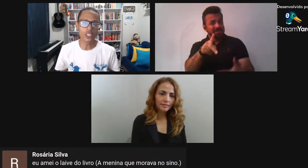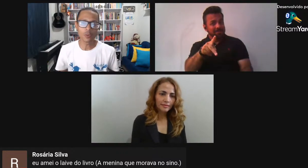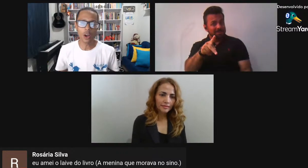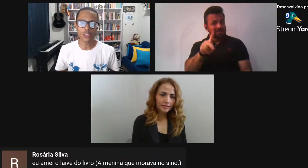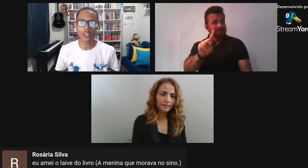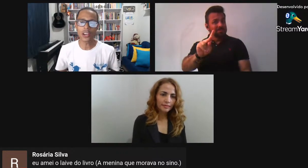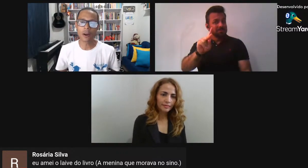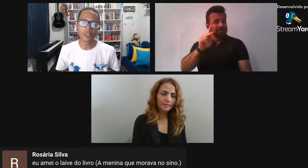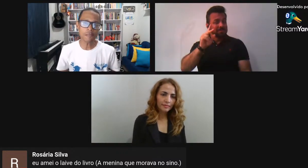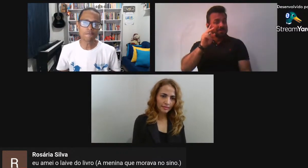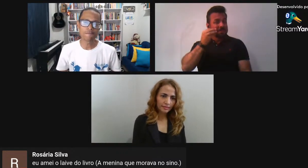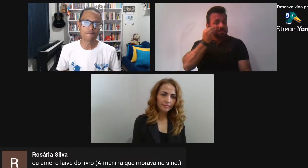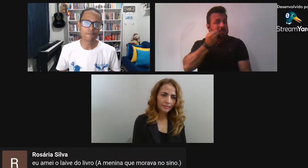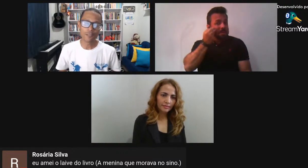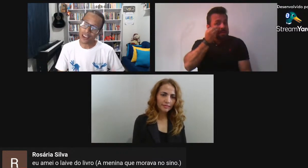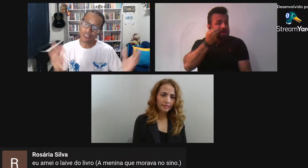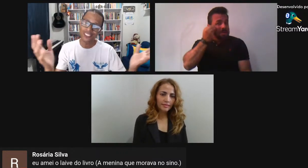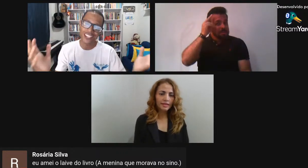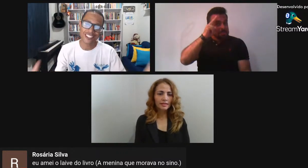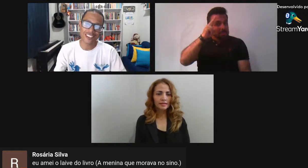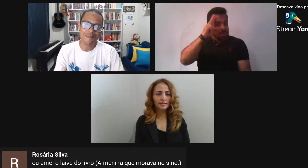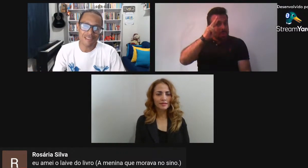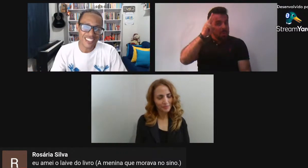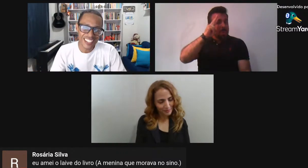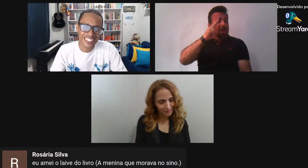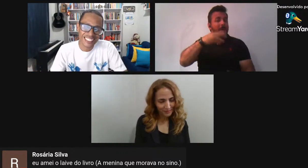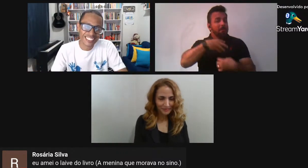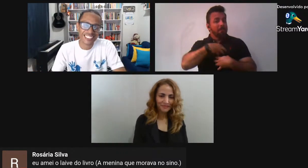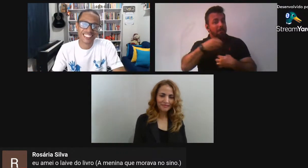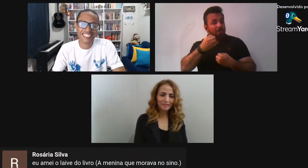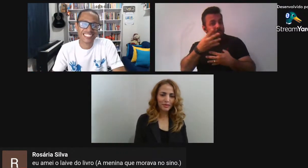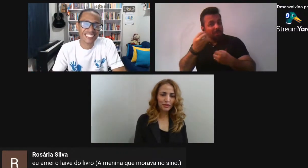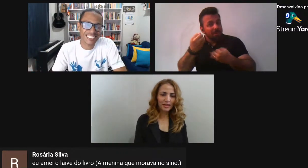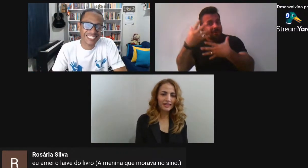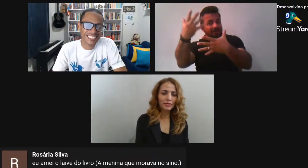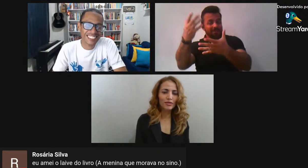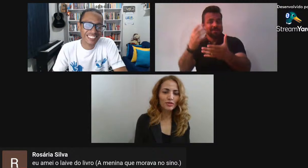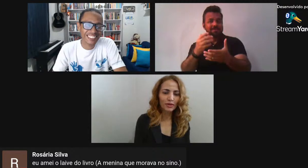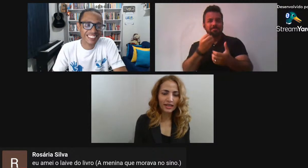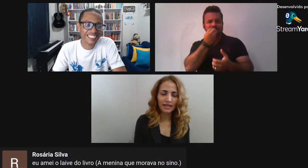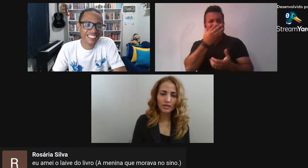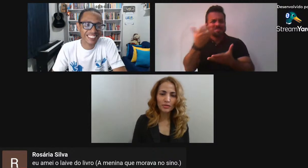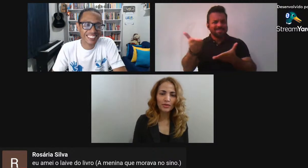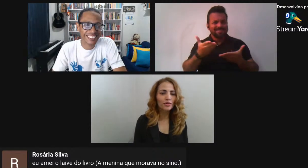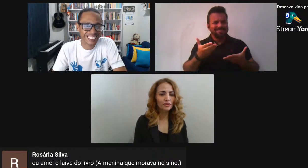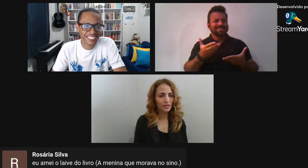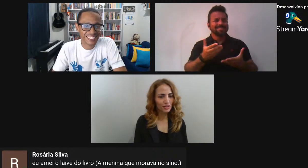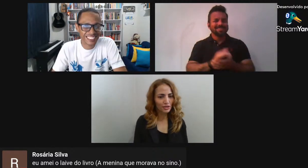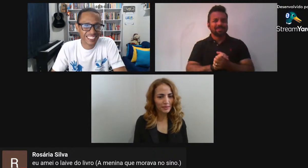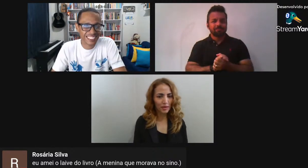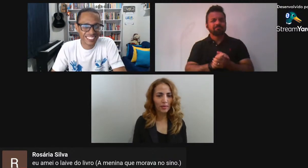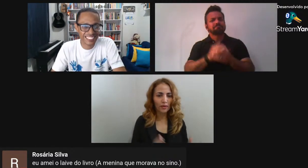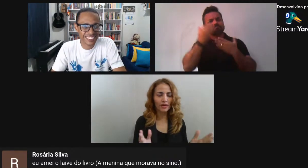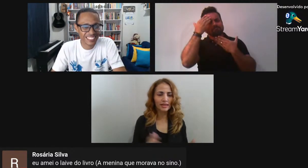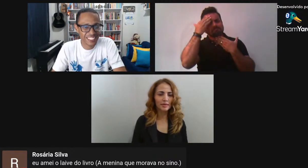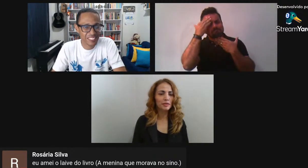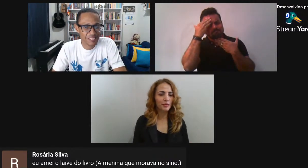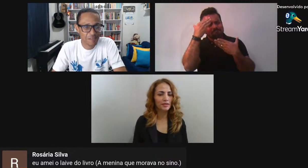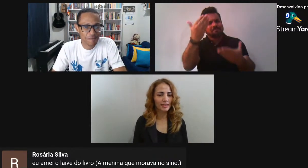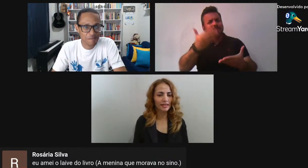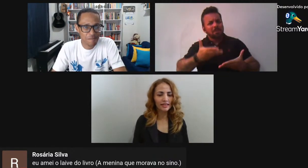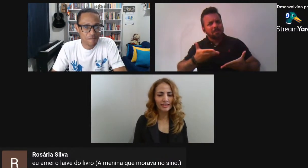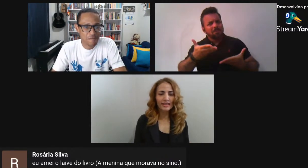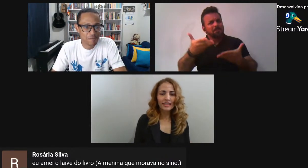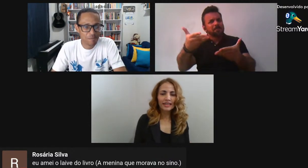literatura De modo geral Fique à vontade Seja bem-vinda Muito obrigada Professora Agradeço muito o convite É uma honra Estar